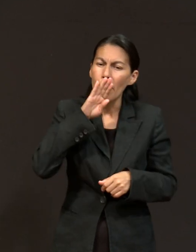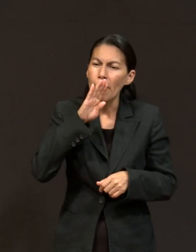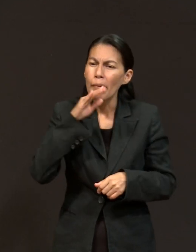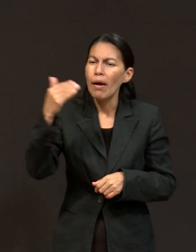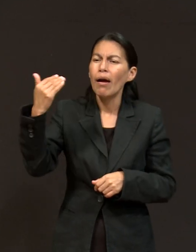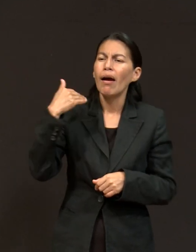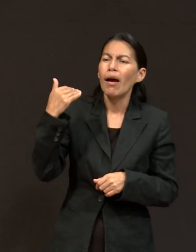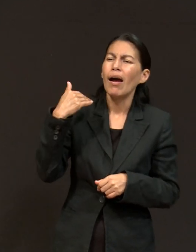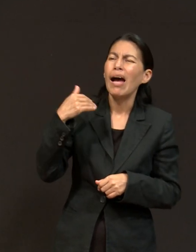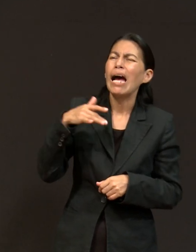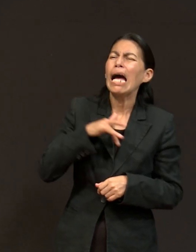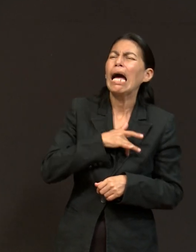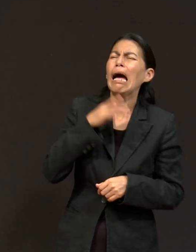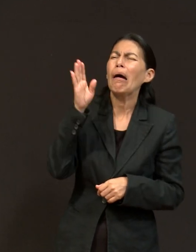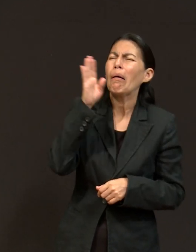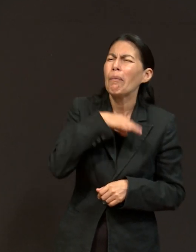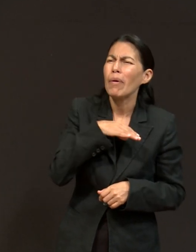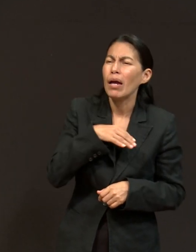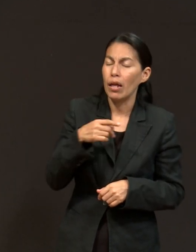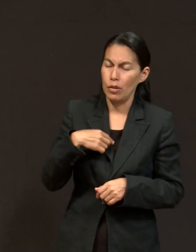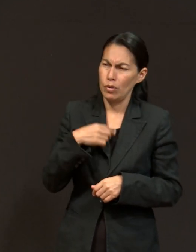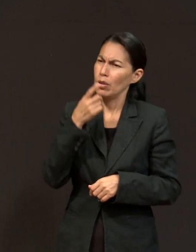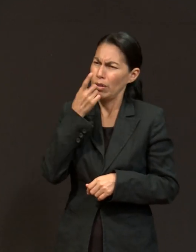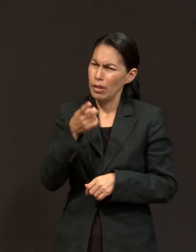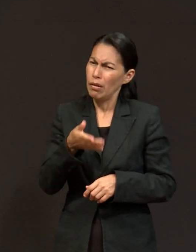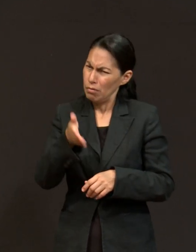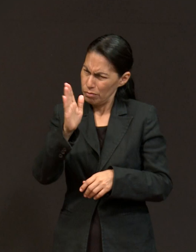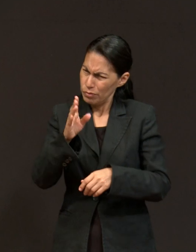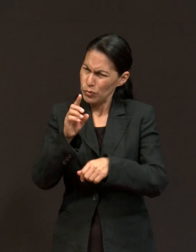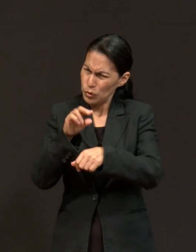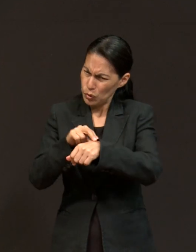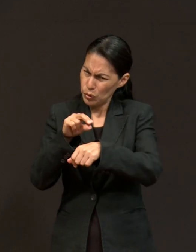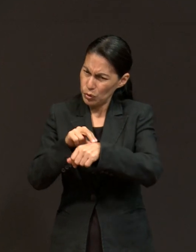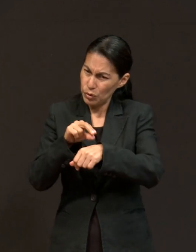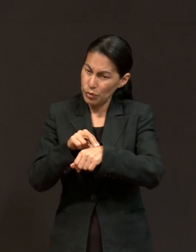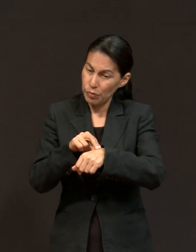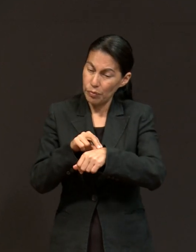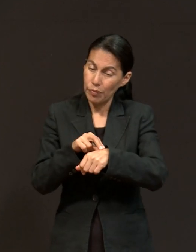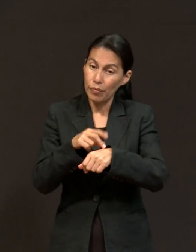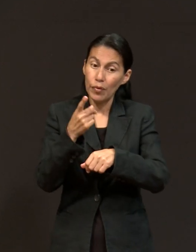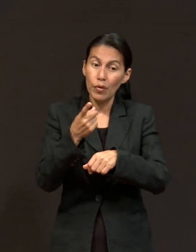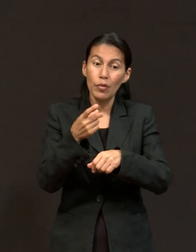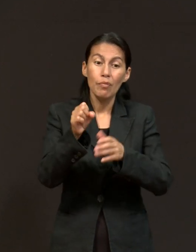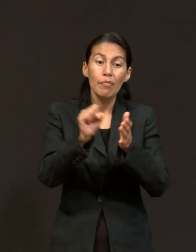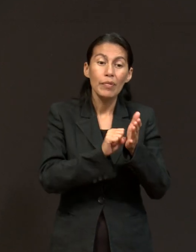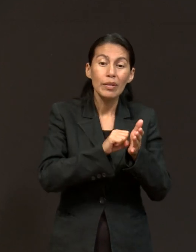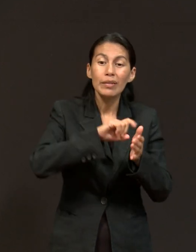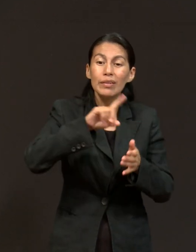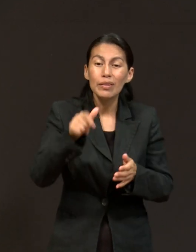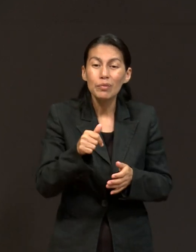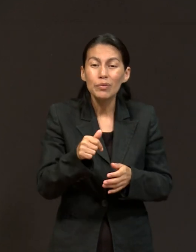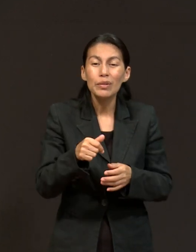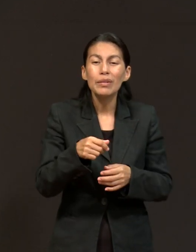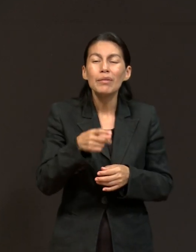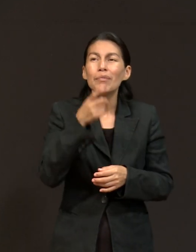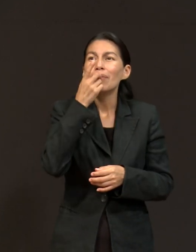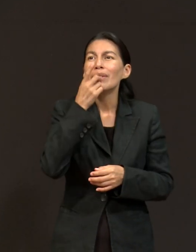fuera al médico. Y en la rotación de pediatría, es decir, al siguiente mes, el diagnóstico está y era cáncer de las vías biliares.